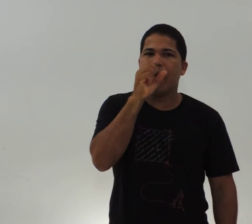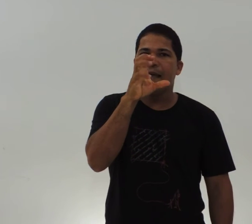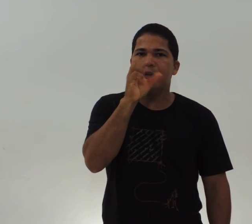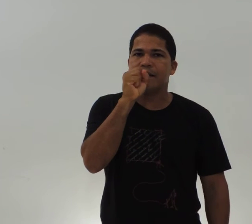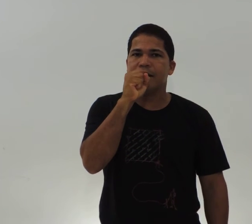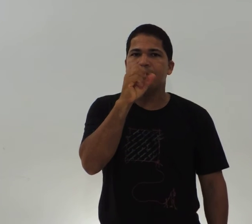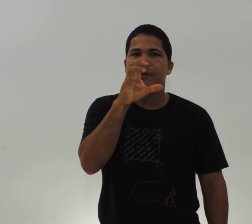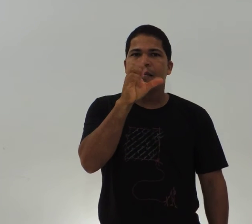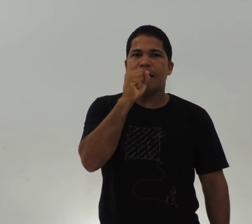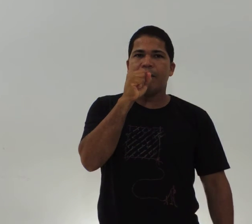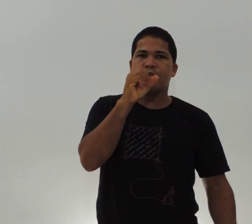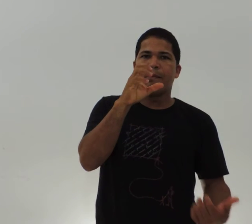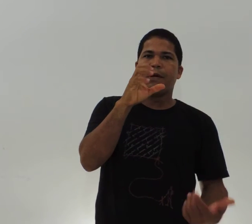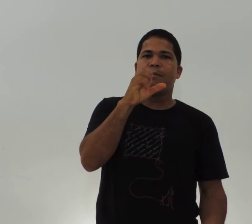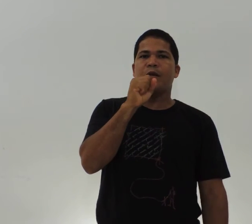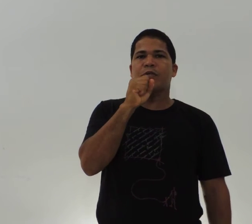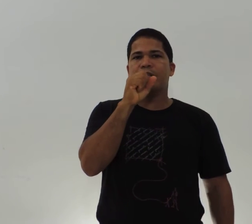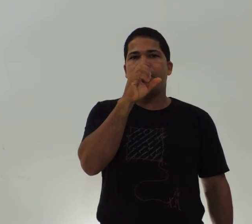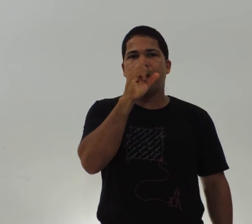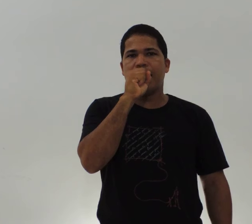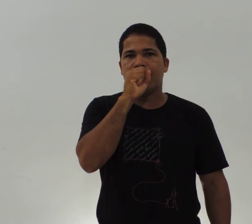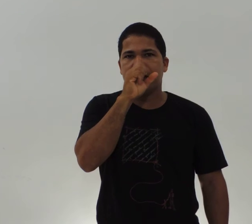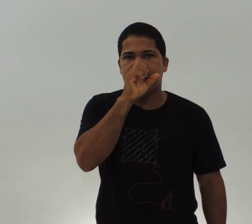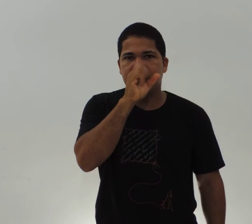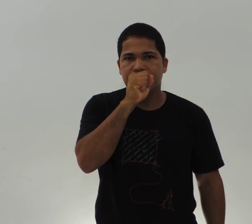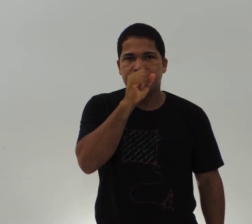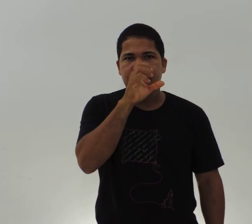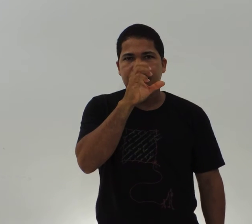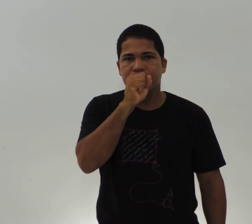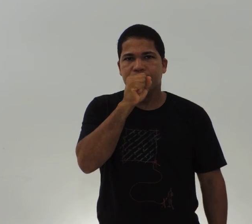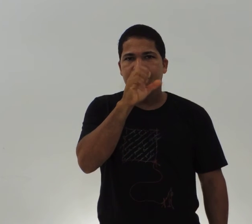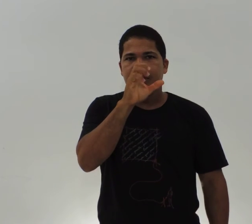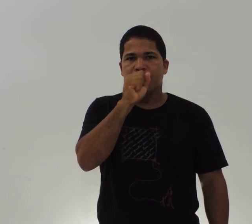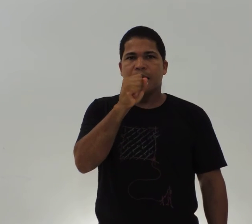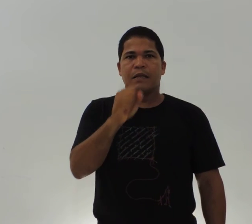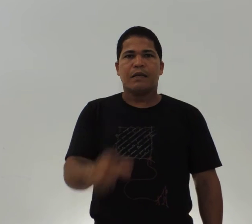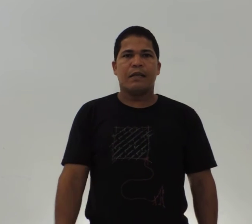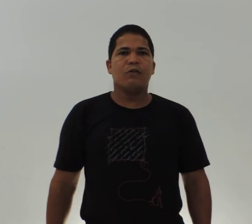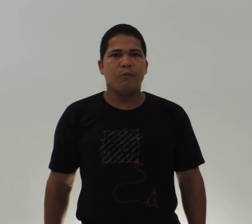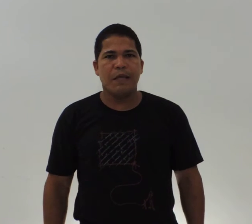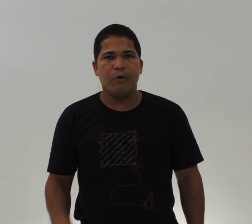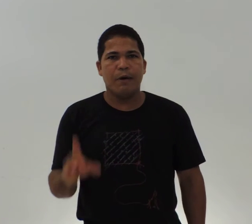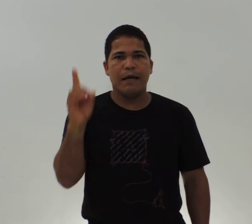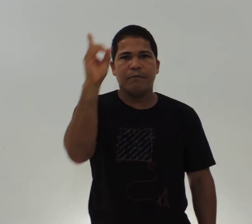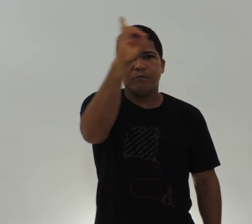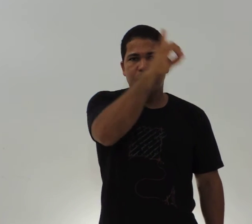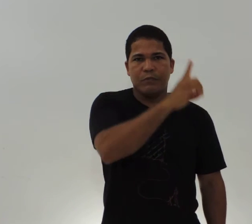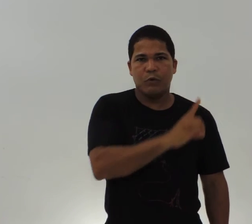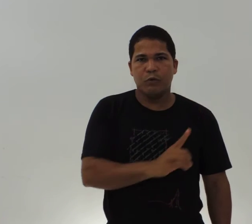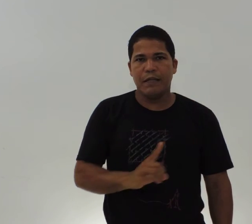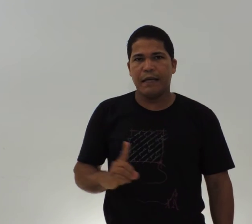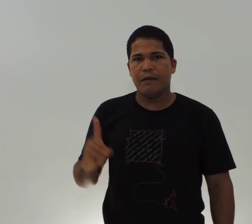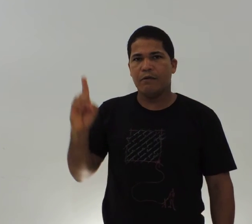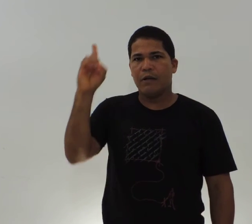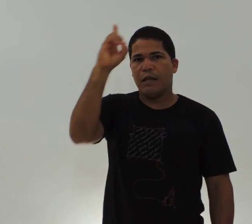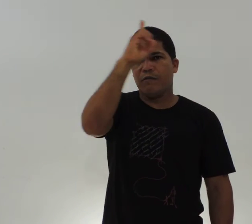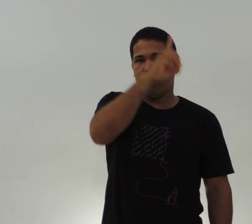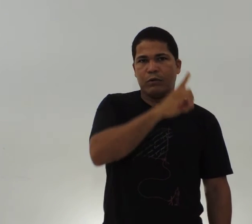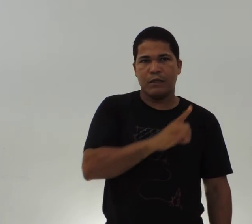é esse, que aí você aprende mais o sinal, que é laranja. E domingo é o D, em volta